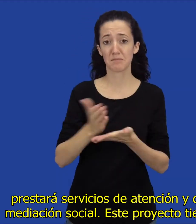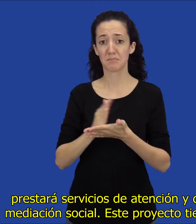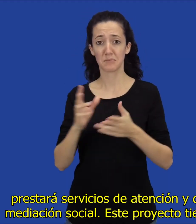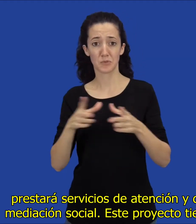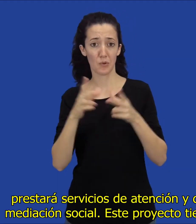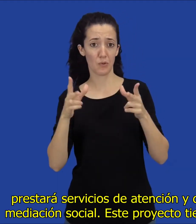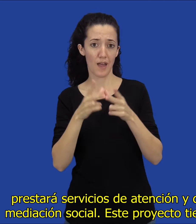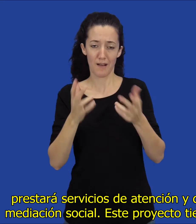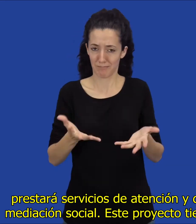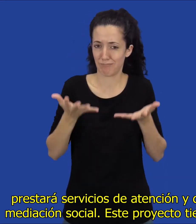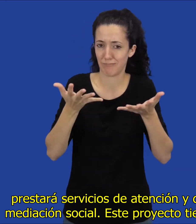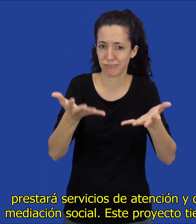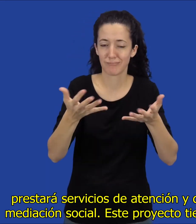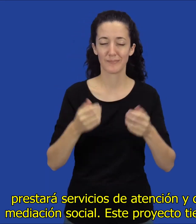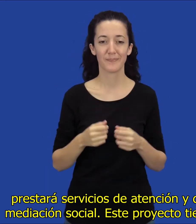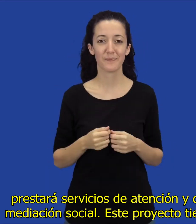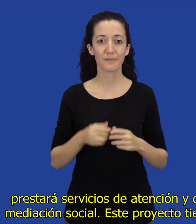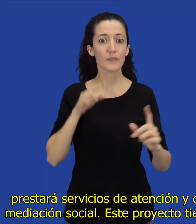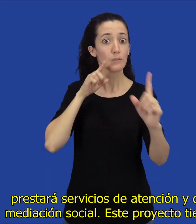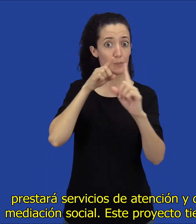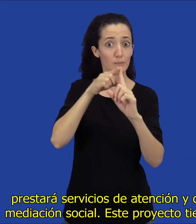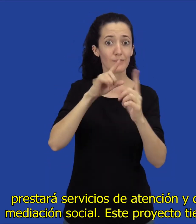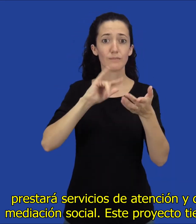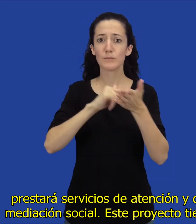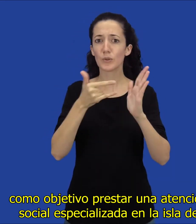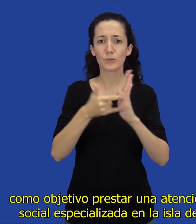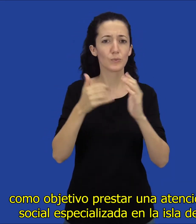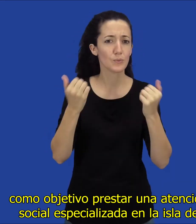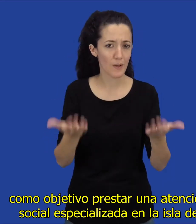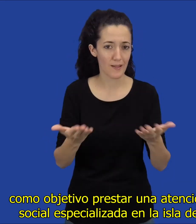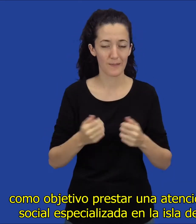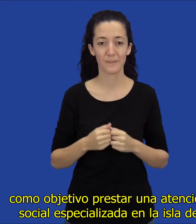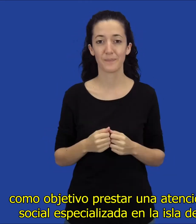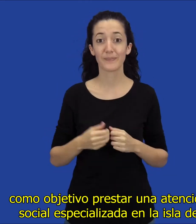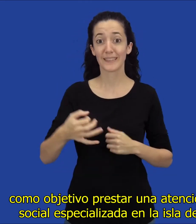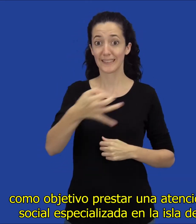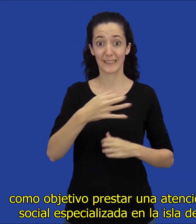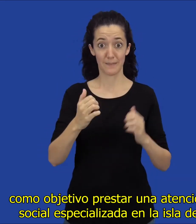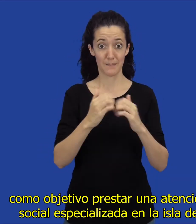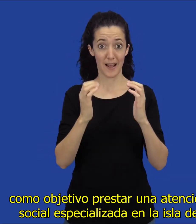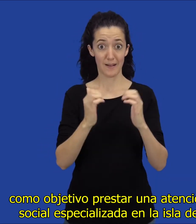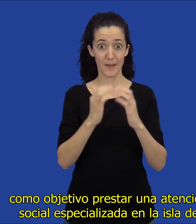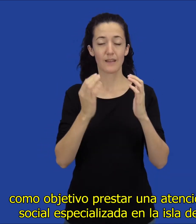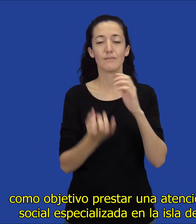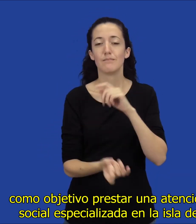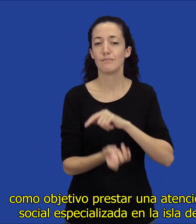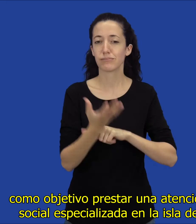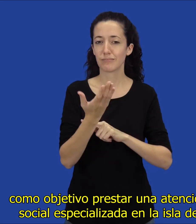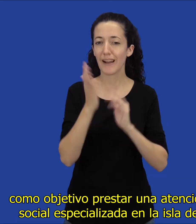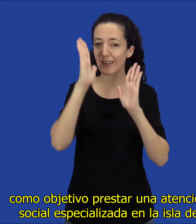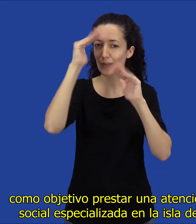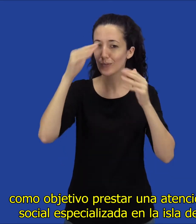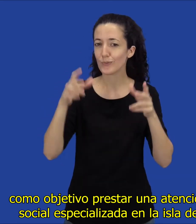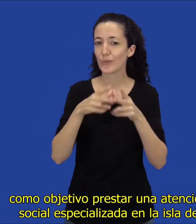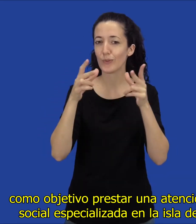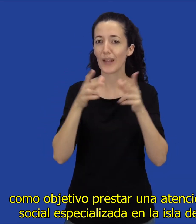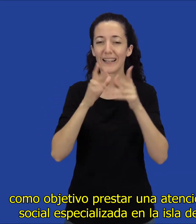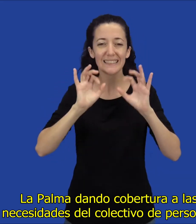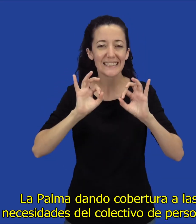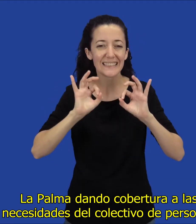atención y de mediación social. Este proyecto tiene como objetivo prestar una atención social especializada en la